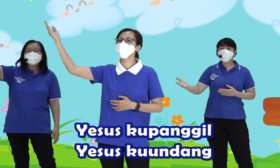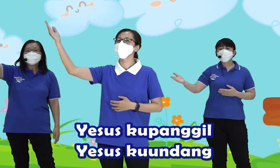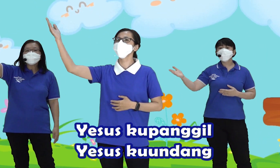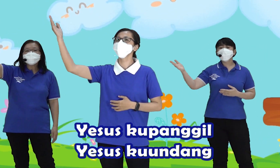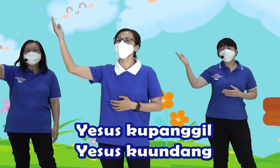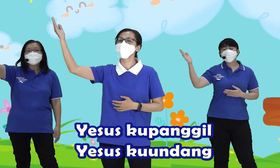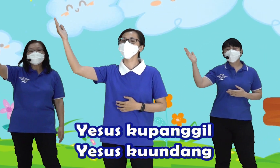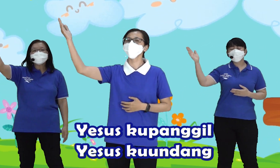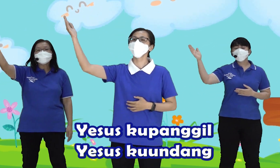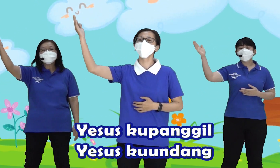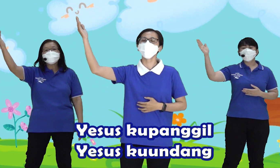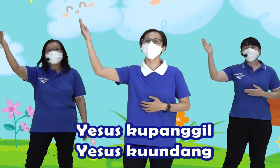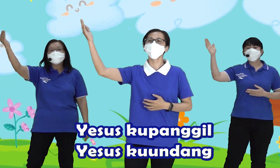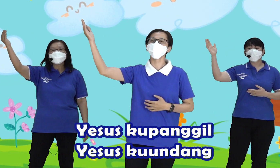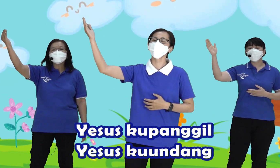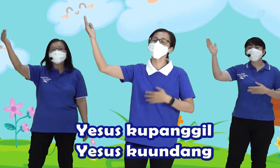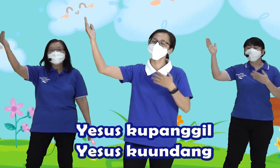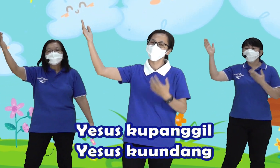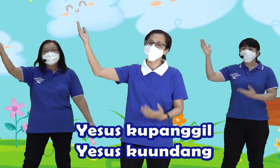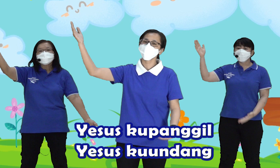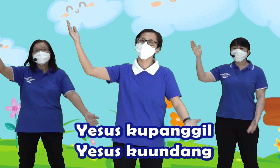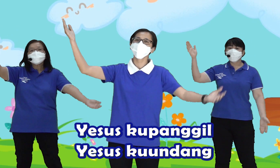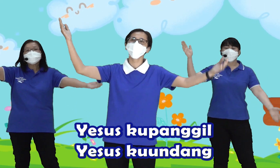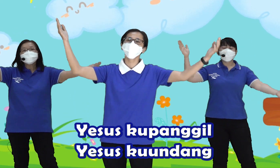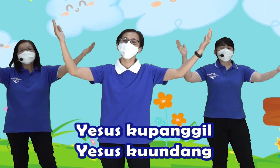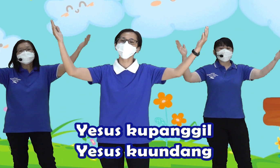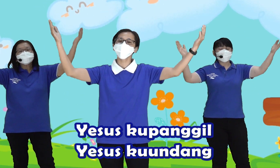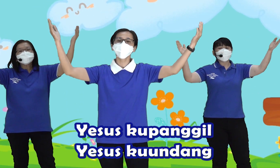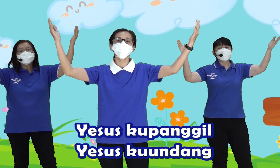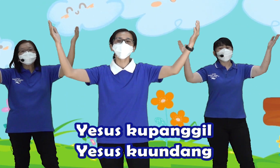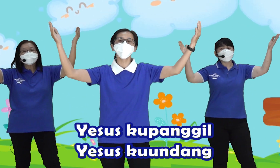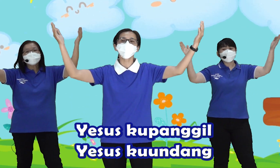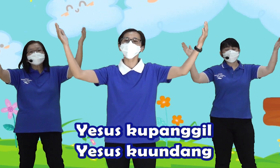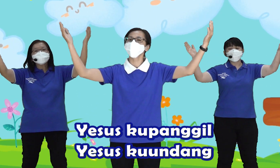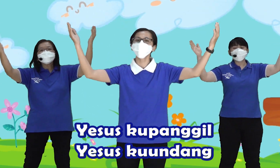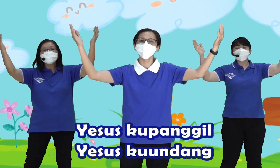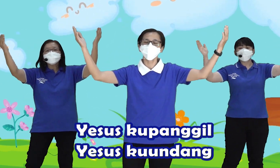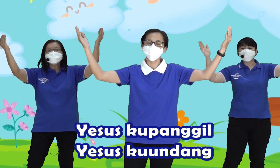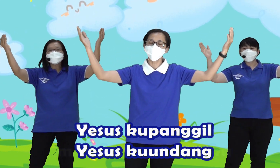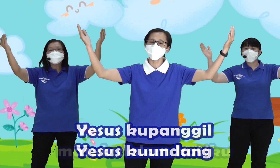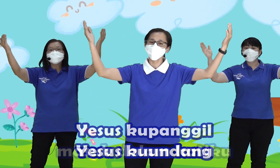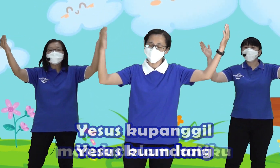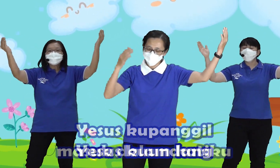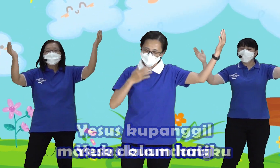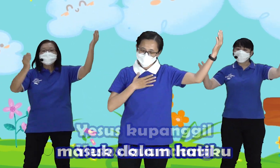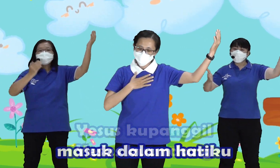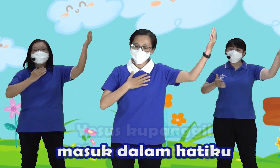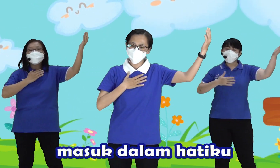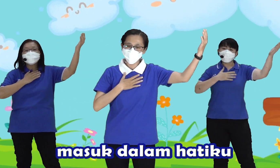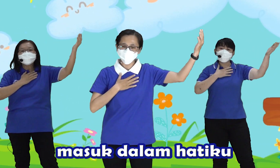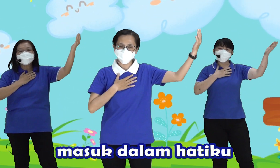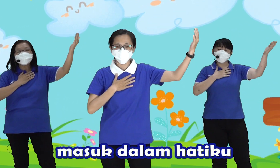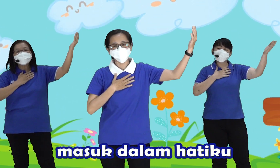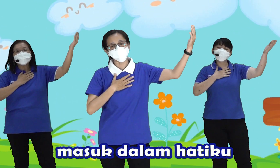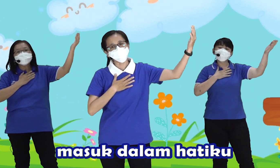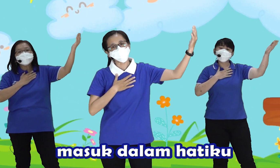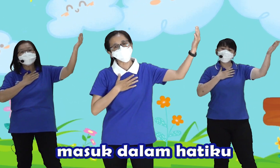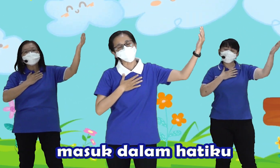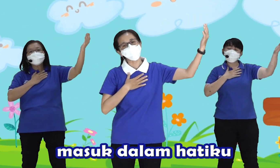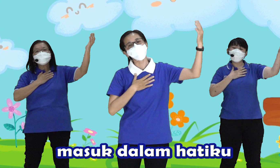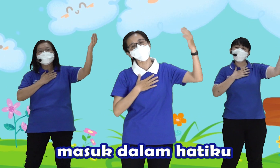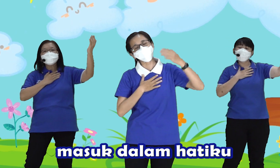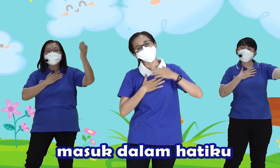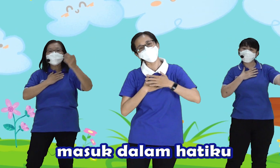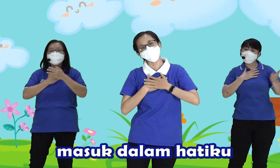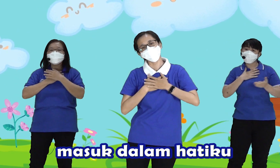Yesus ku panggil Yesus ku undang Masuk